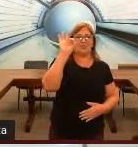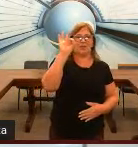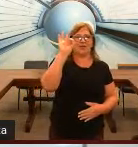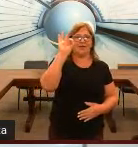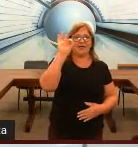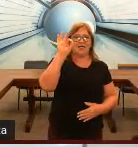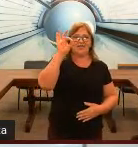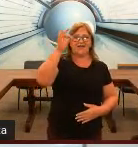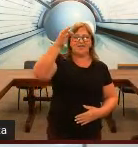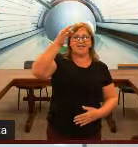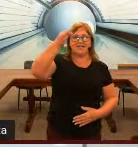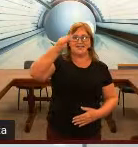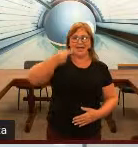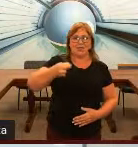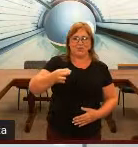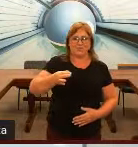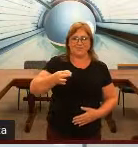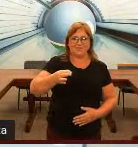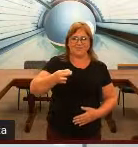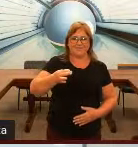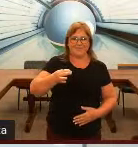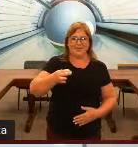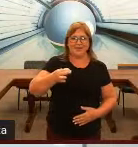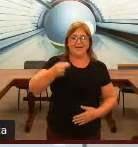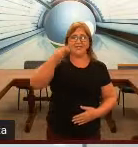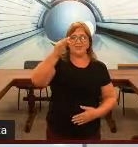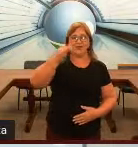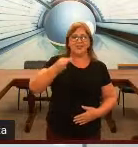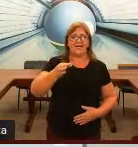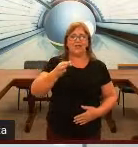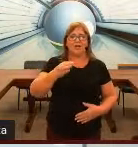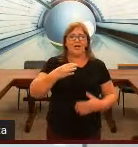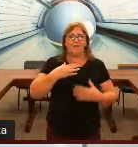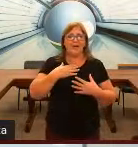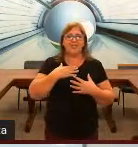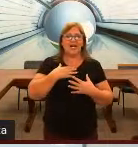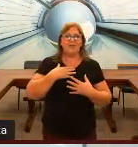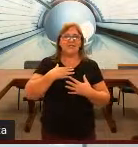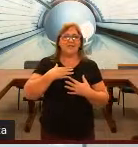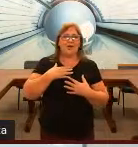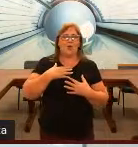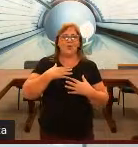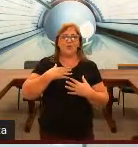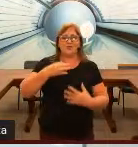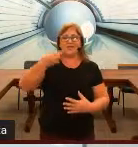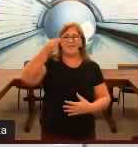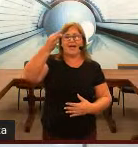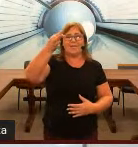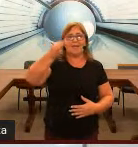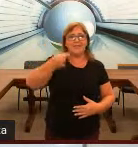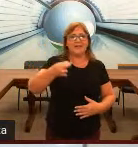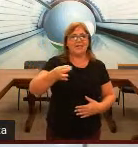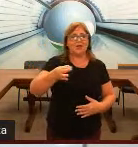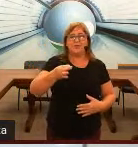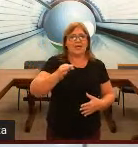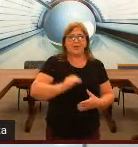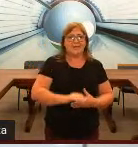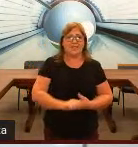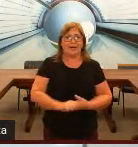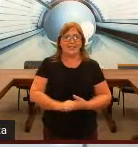de mão aqui você vai fazer certo esse é o sinal de certo mas digamos que o surdo vira fala para mim certo eu não sei o que sinal é